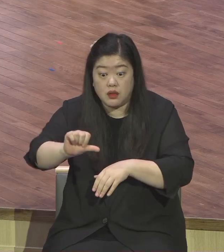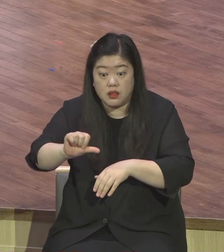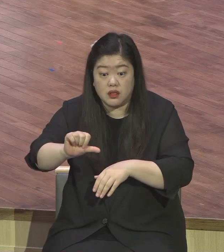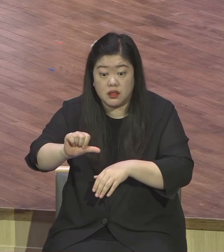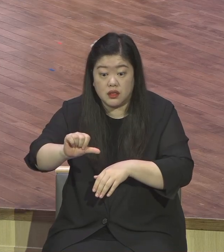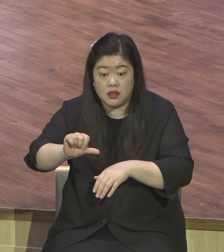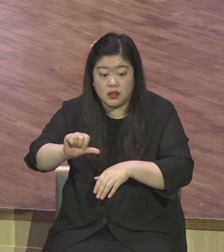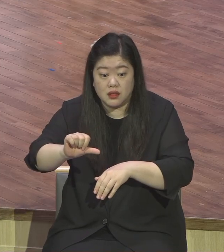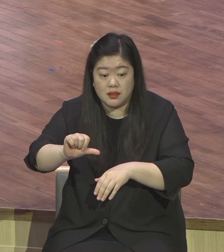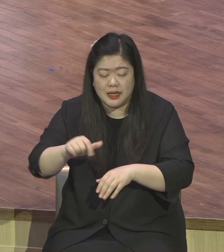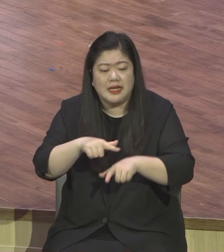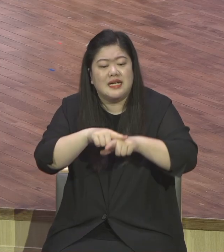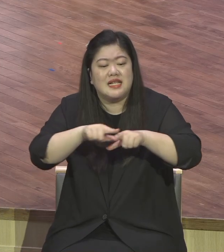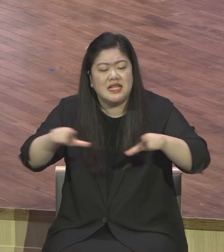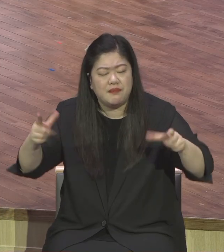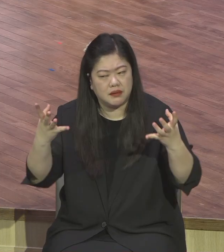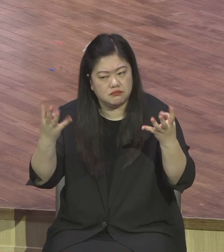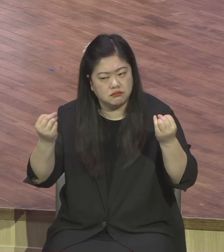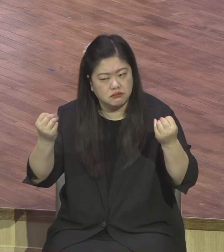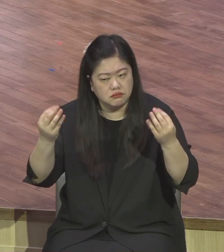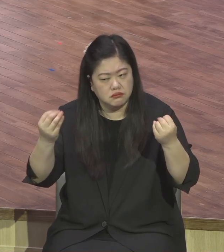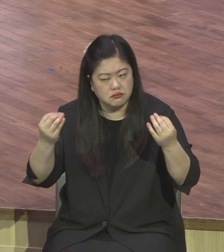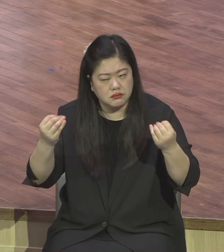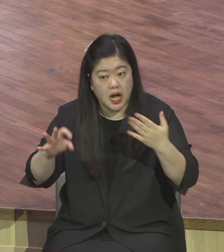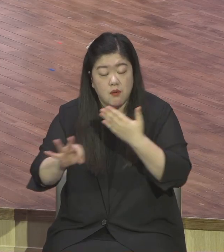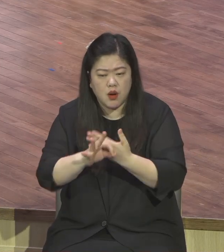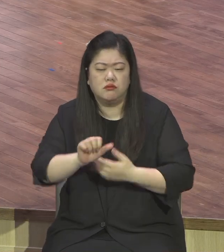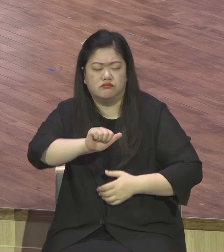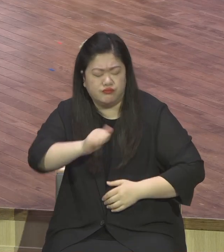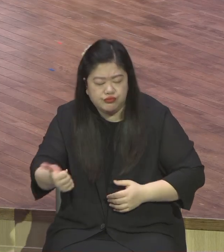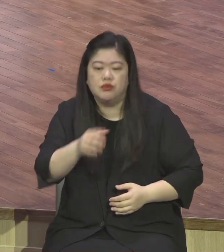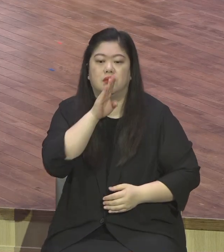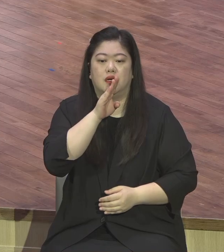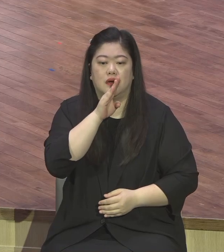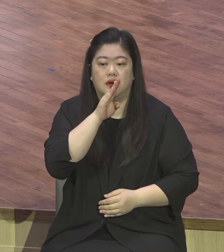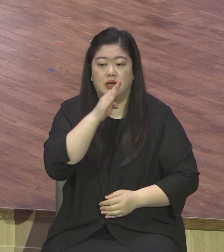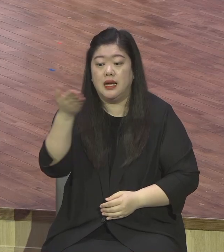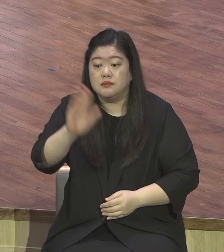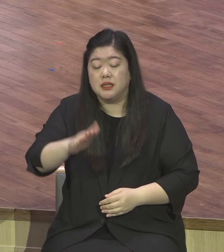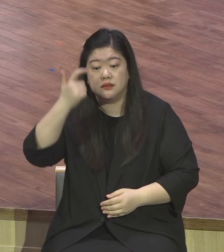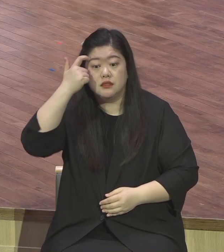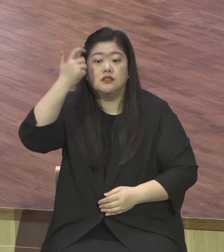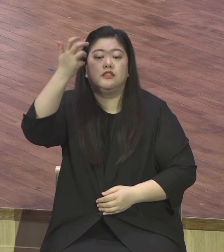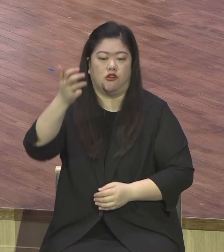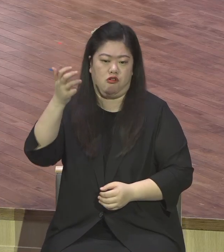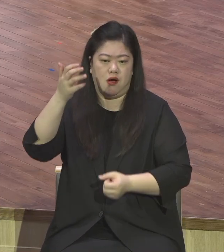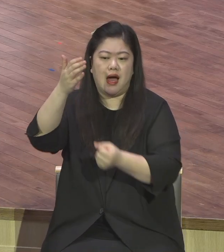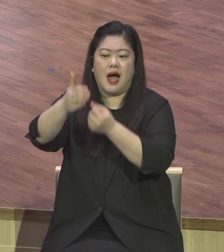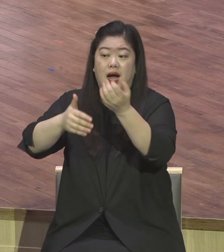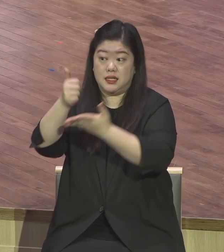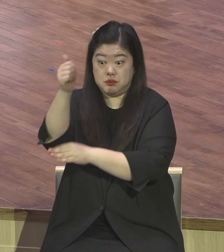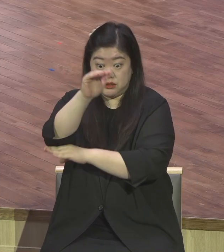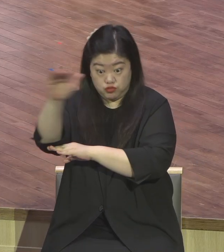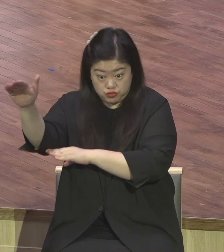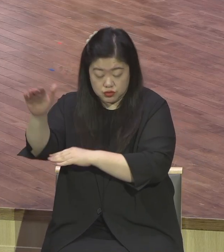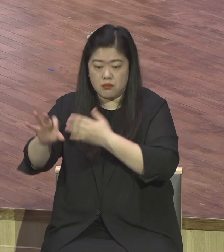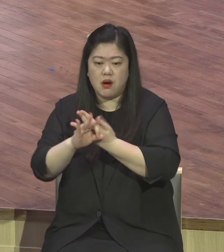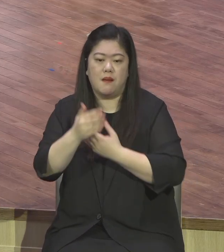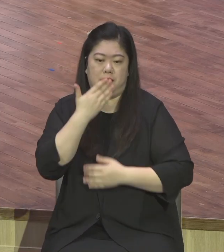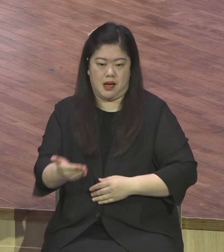축복을 누리는 영적 다수꾼의 이 삶을 사실 원합니다 보좌의 축복 보좌의 축복